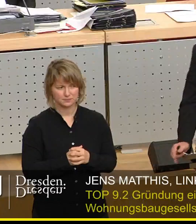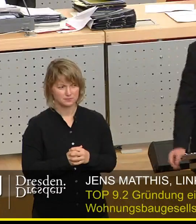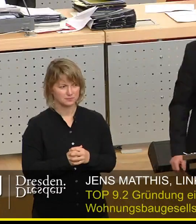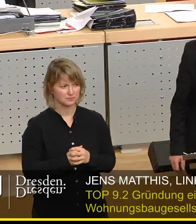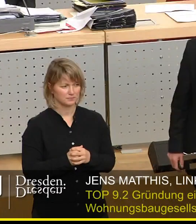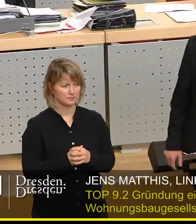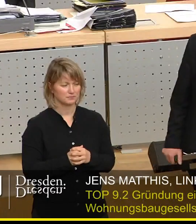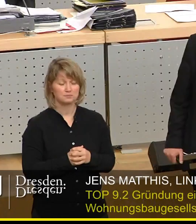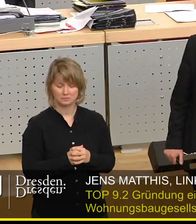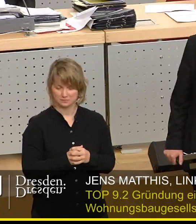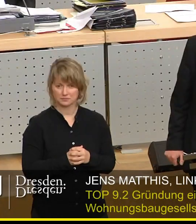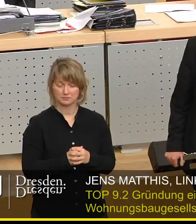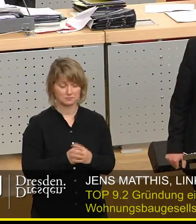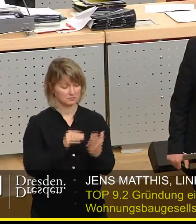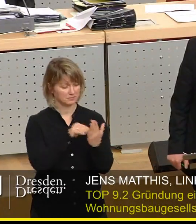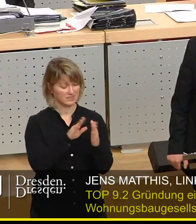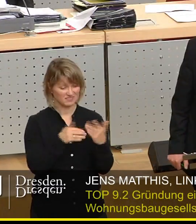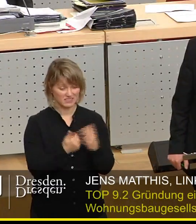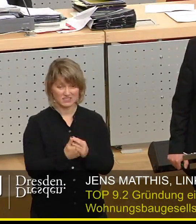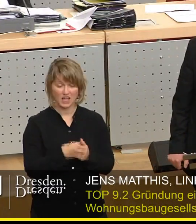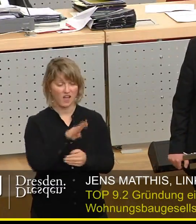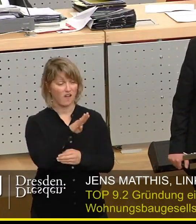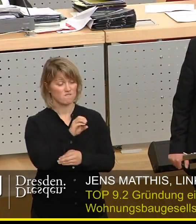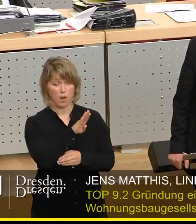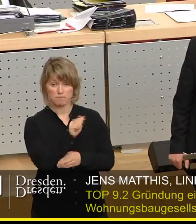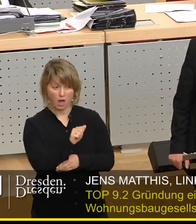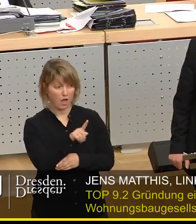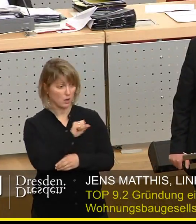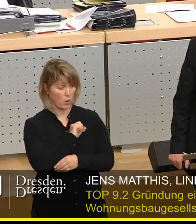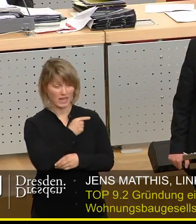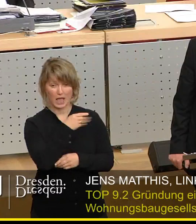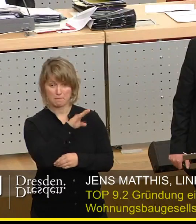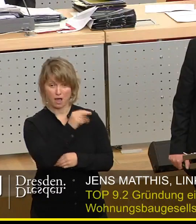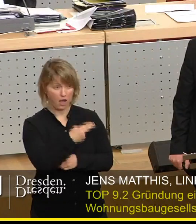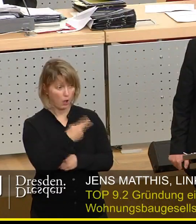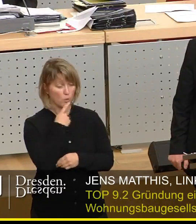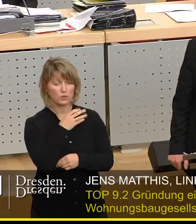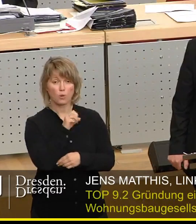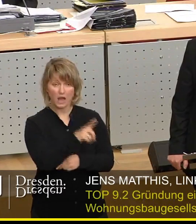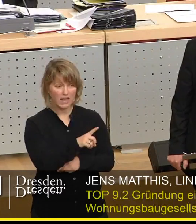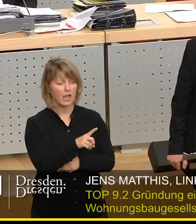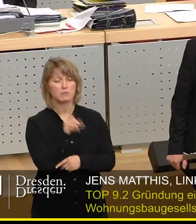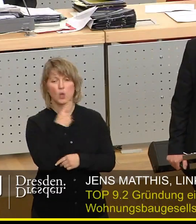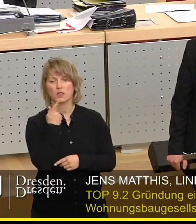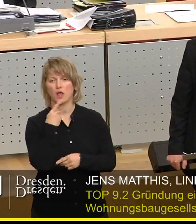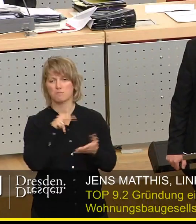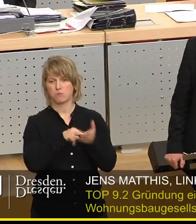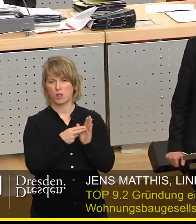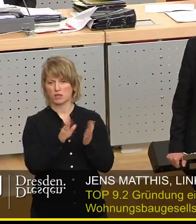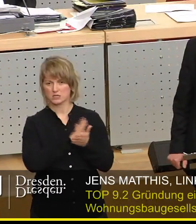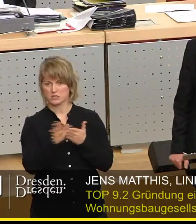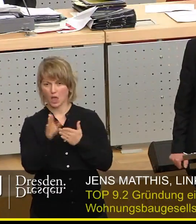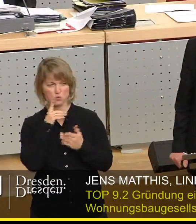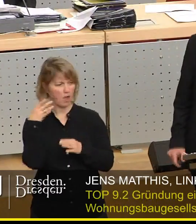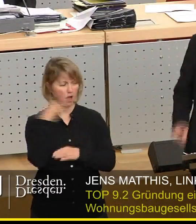Er hat gesagt, wenn die Woba eine GmbH und KUKA gewählt, dann hat die Politik den direkten Durchgriff, dann werden Posten in der Woba